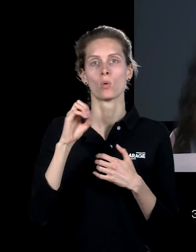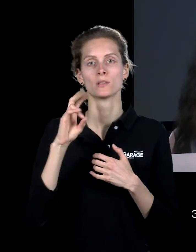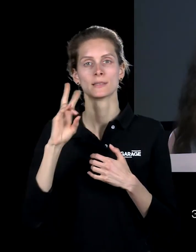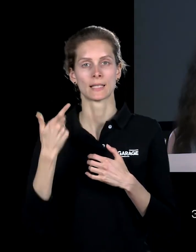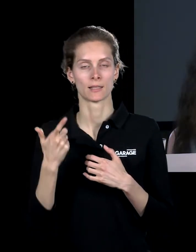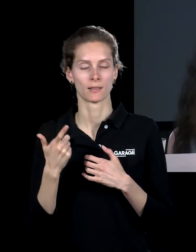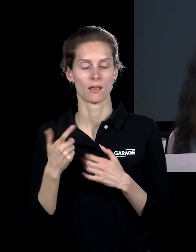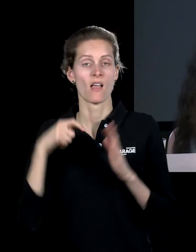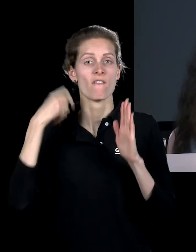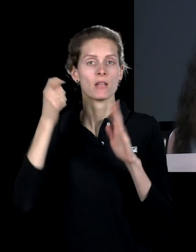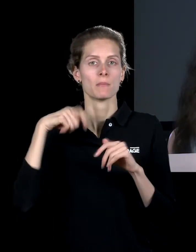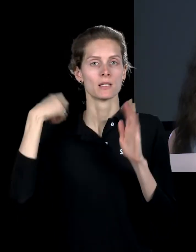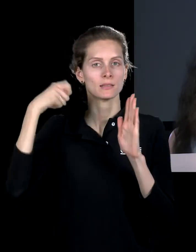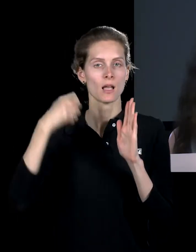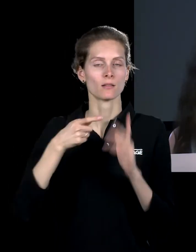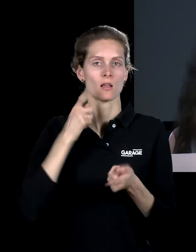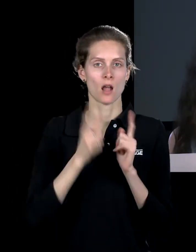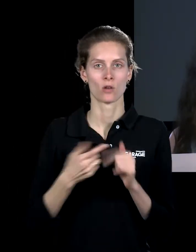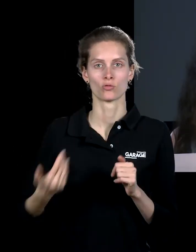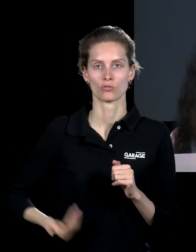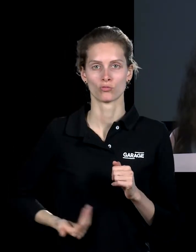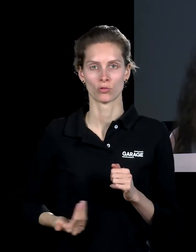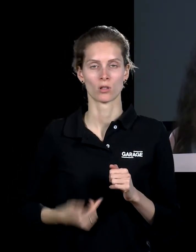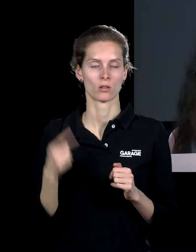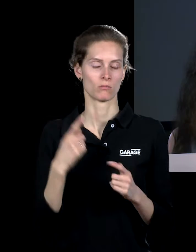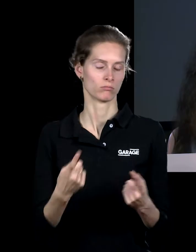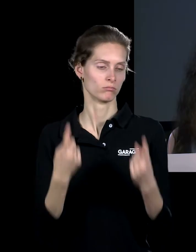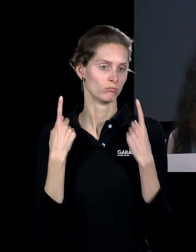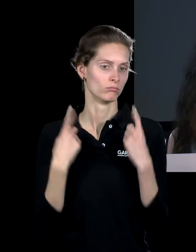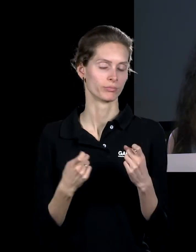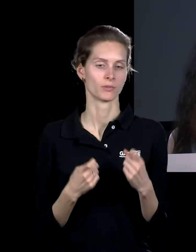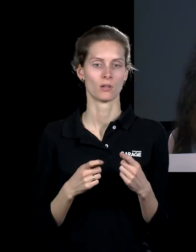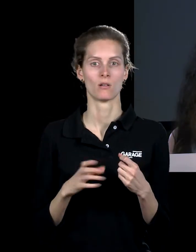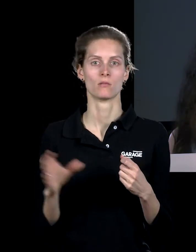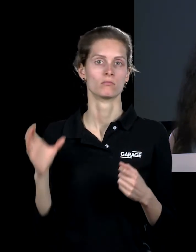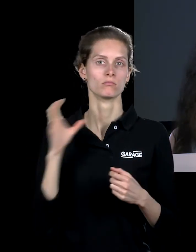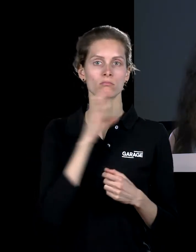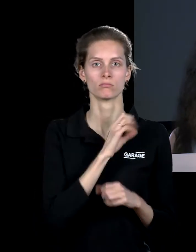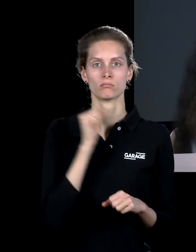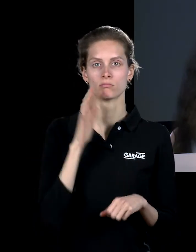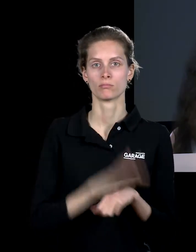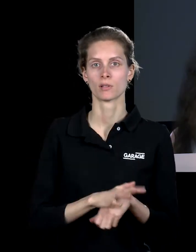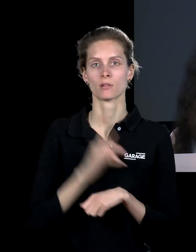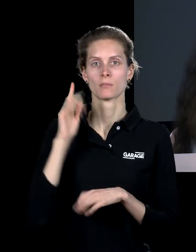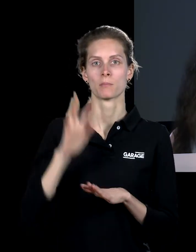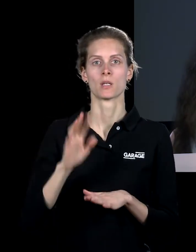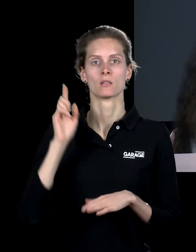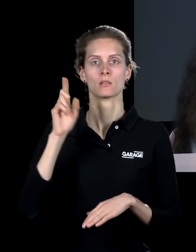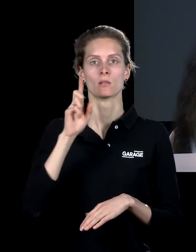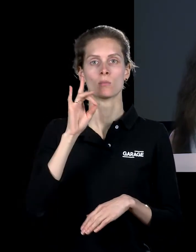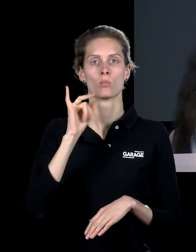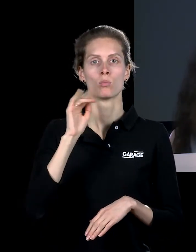реальным событиям. Речь там идет об очень громком ограблении банка, которое происходило в Бруклине. Туда пришло два грабителя